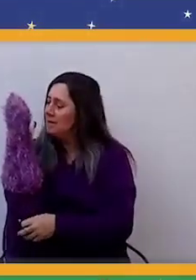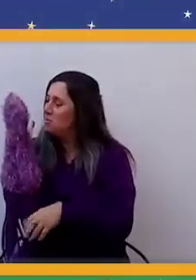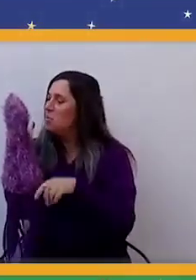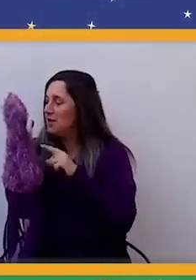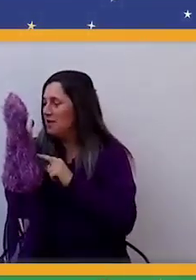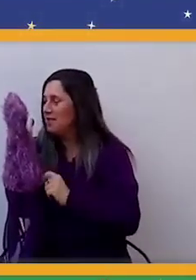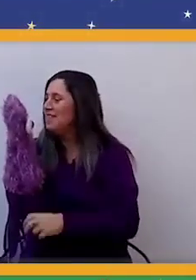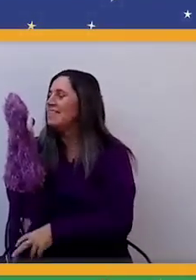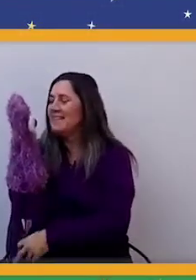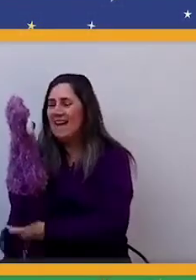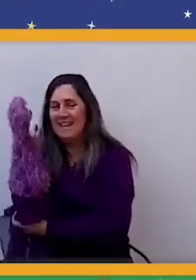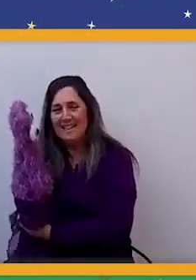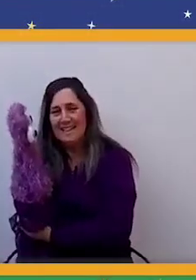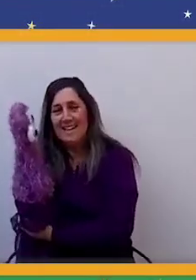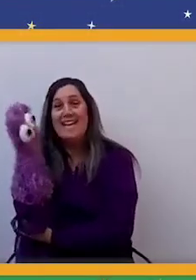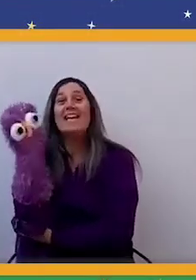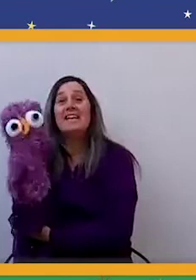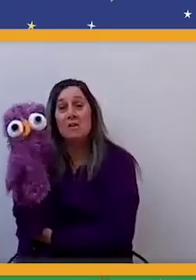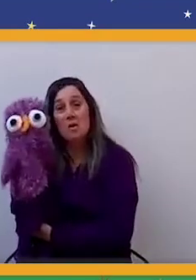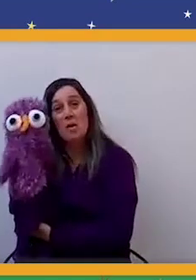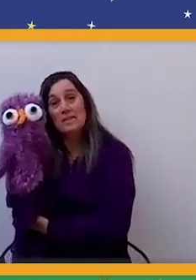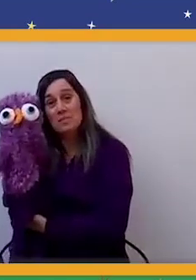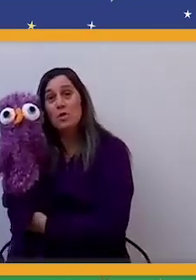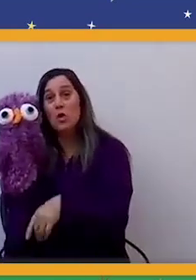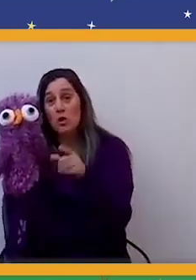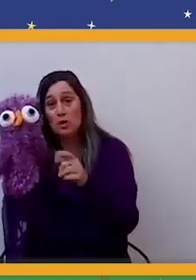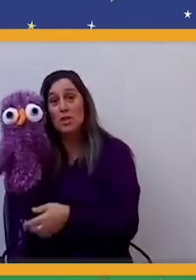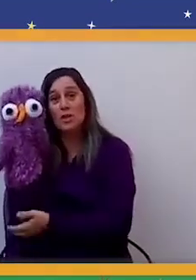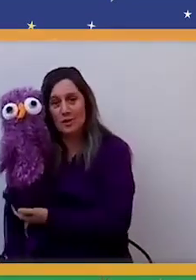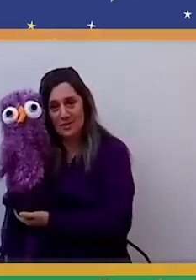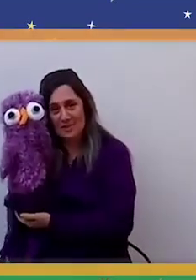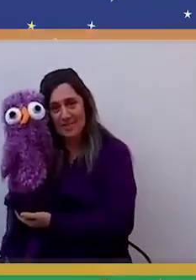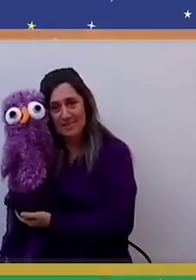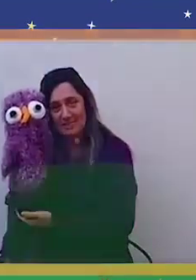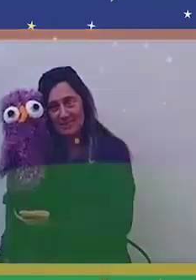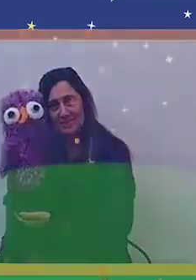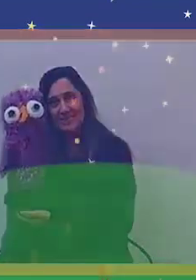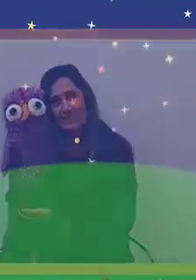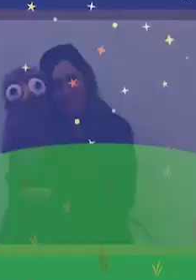Bueno, dale, lo hacemos con los chicos.